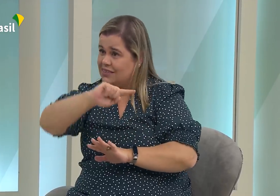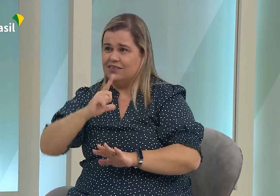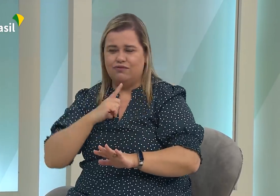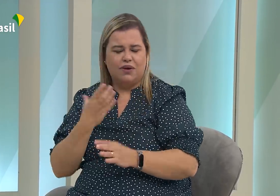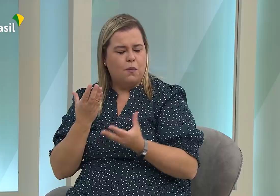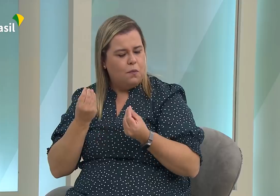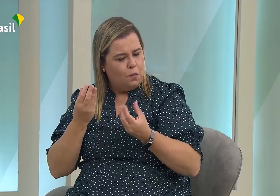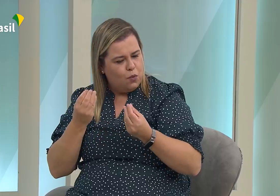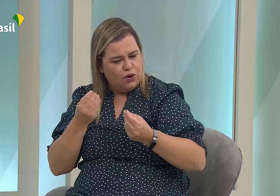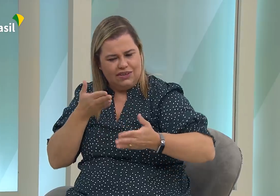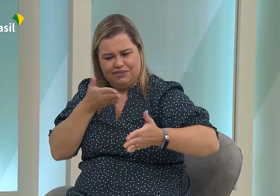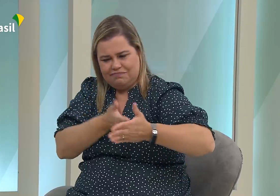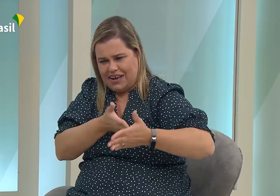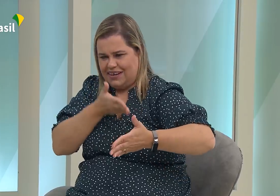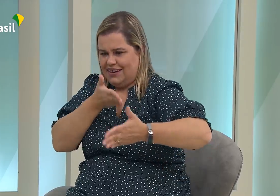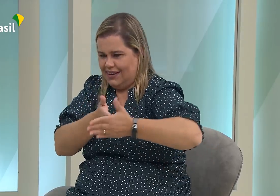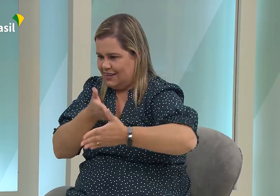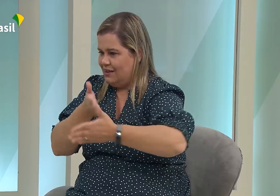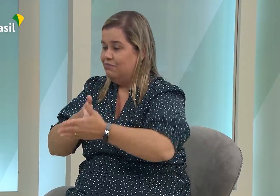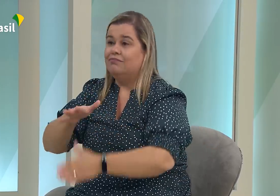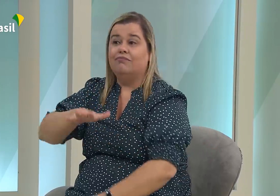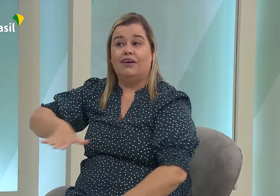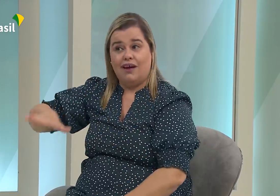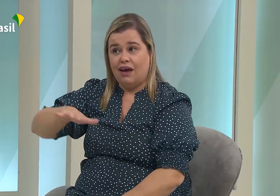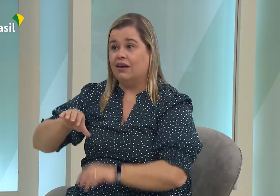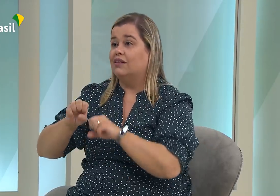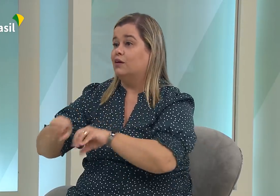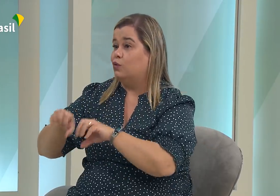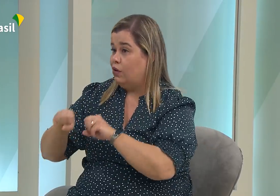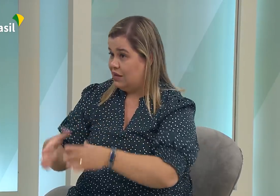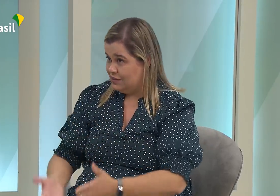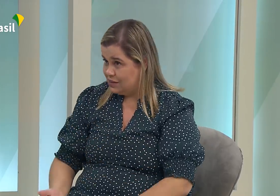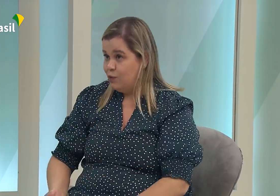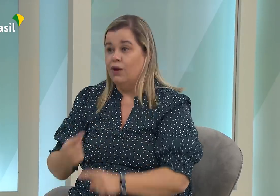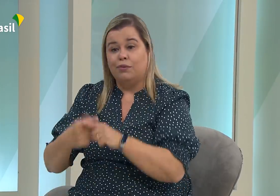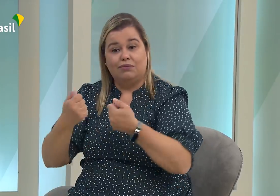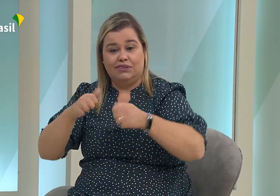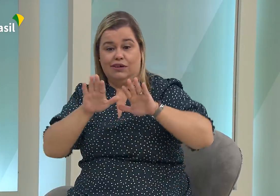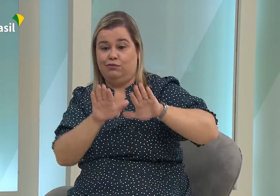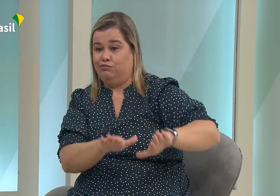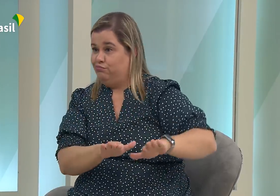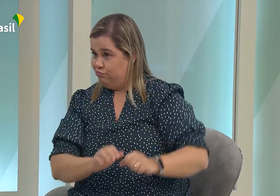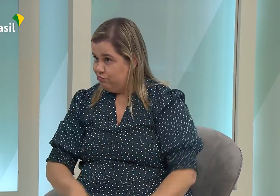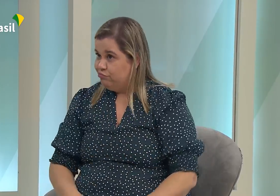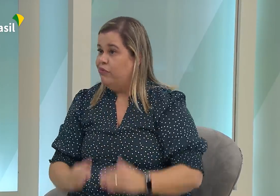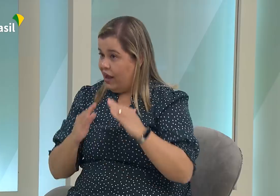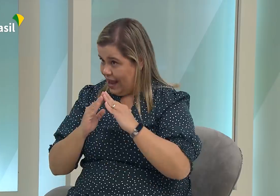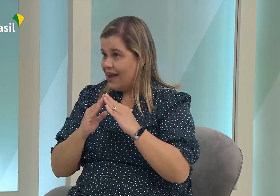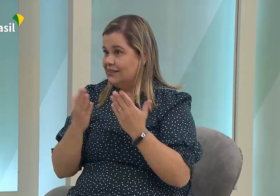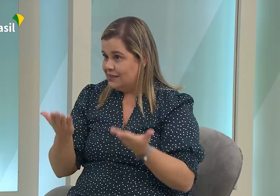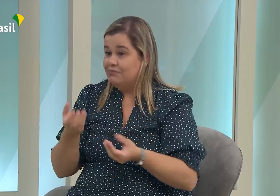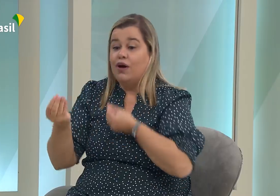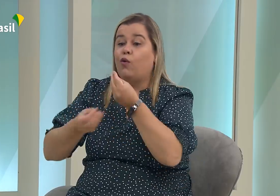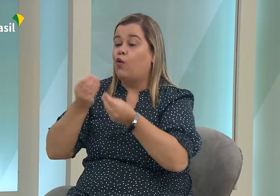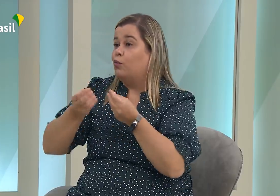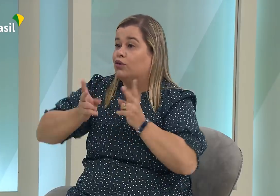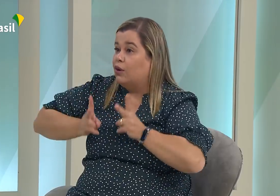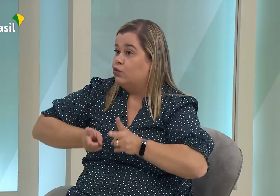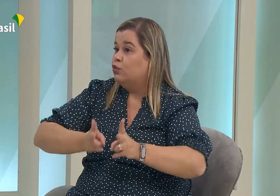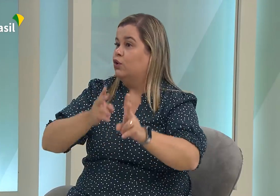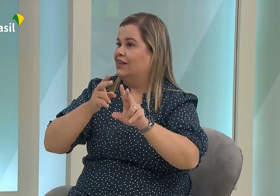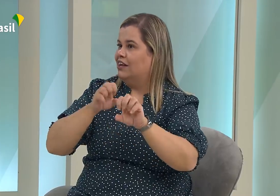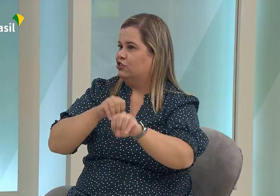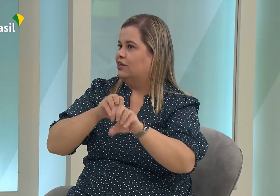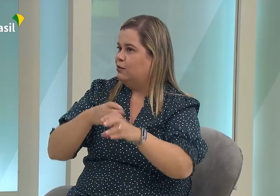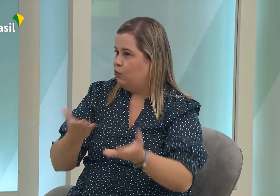Como fazer para não ser contaminado? Então assim, as barreiras foram imensas. Pensamos na área da